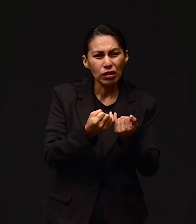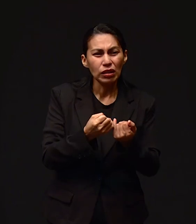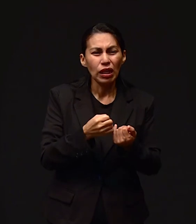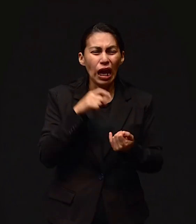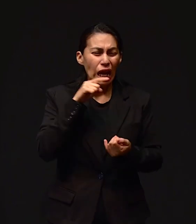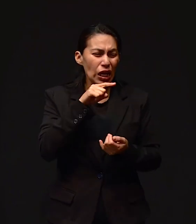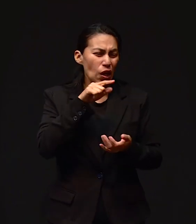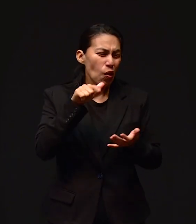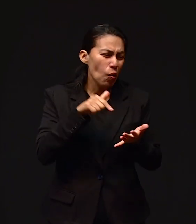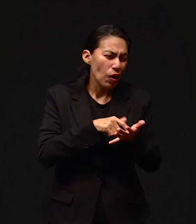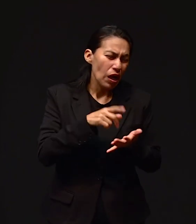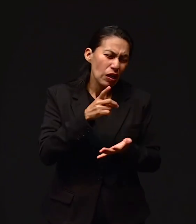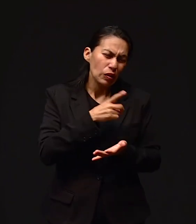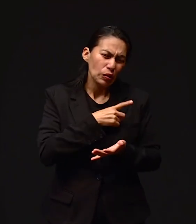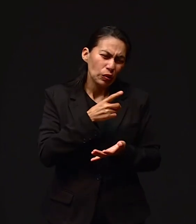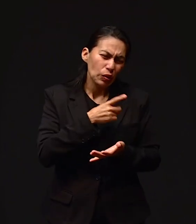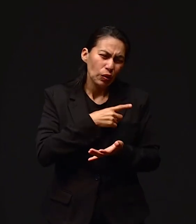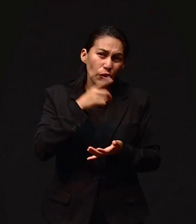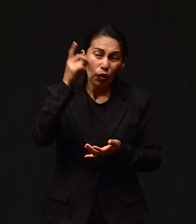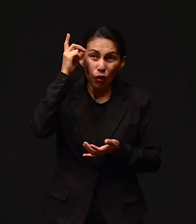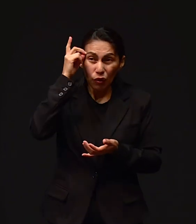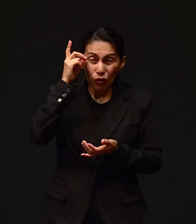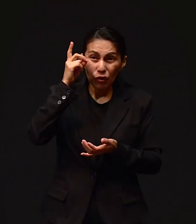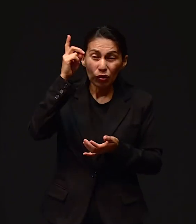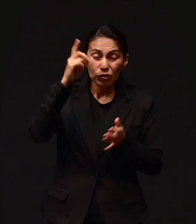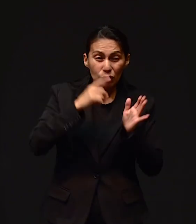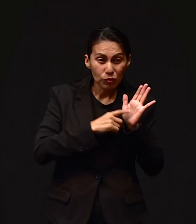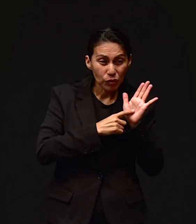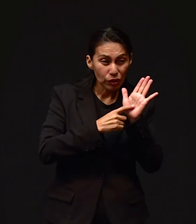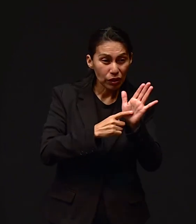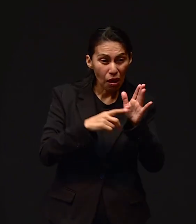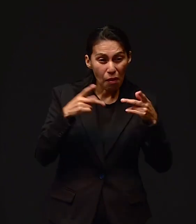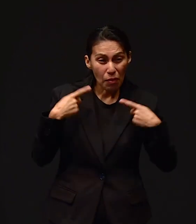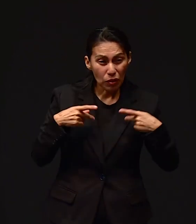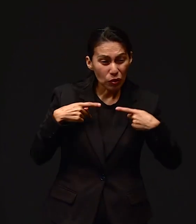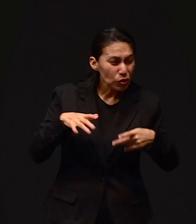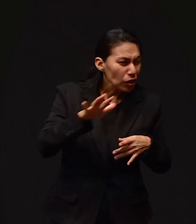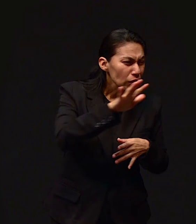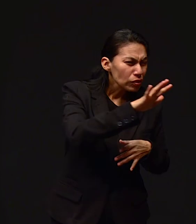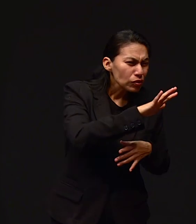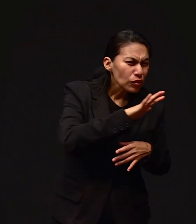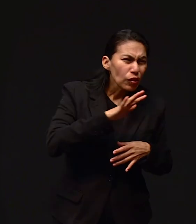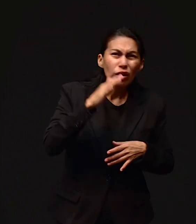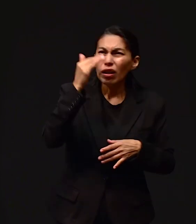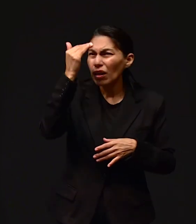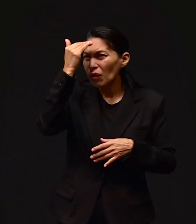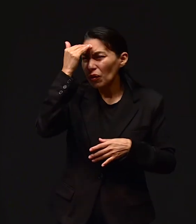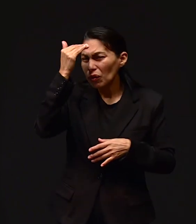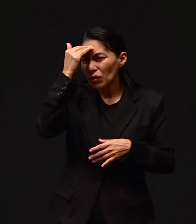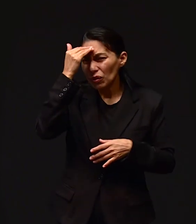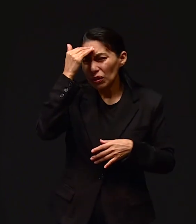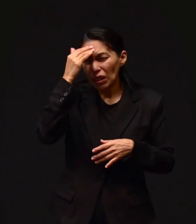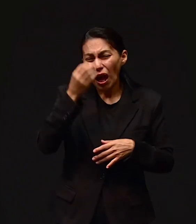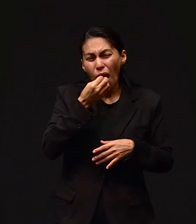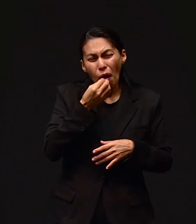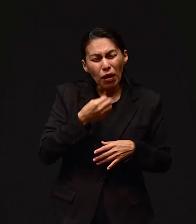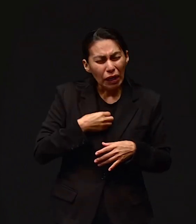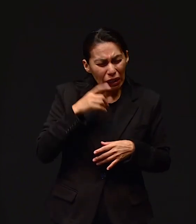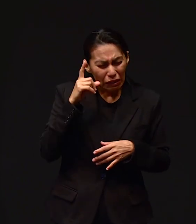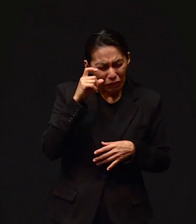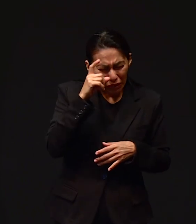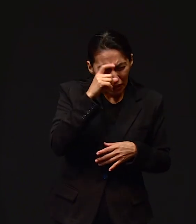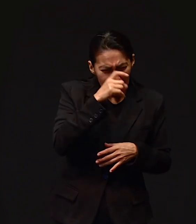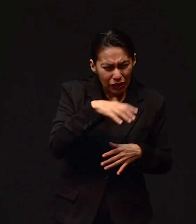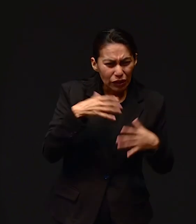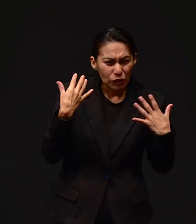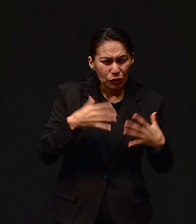soledad, Dios se manifiesta para aquellos que confían en él, aún en las peores situaciones que uno puede